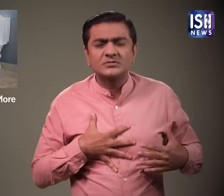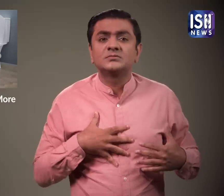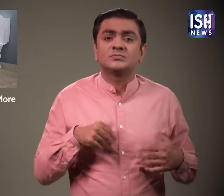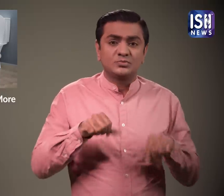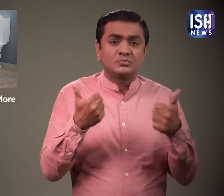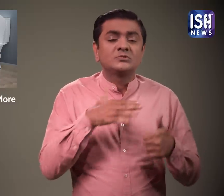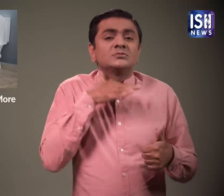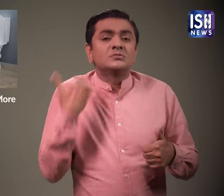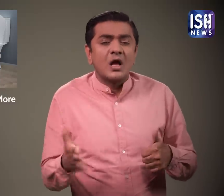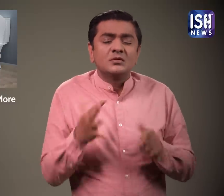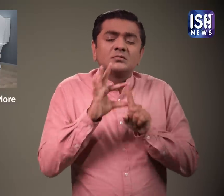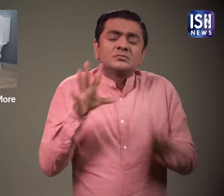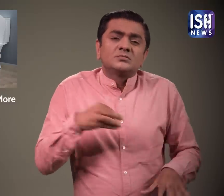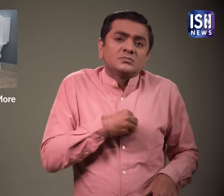ये घातव भी हो सकता है